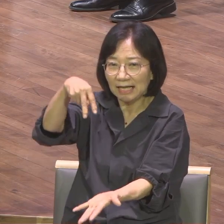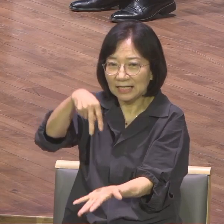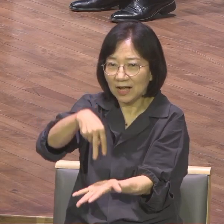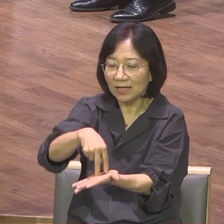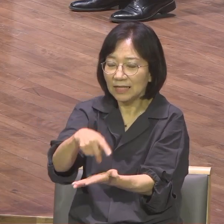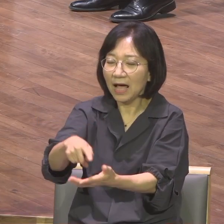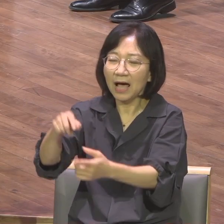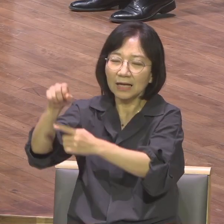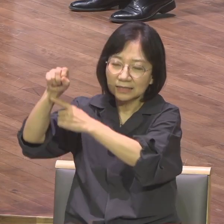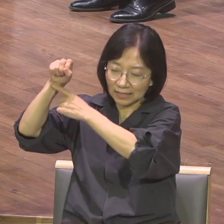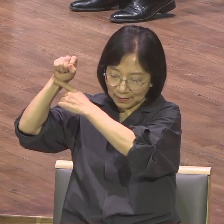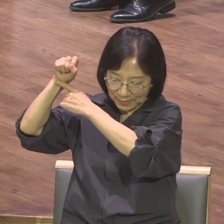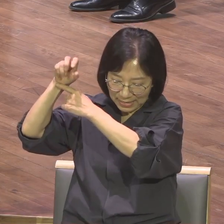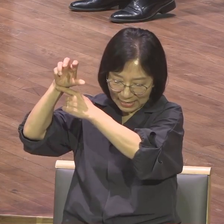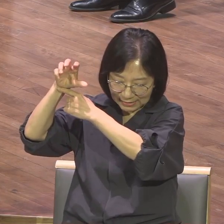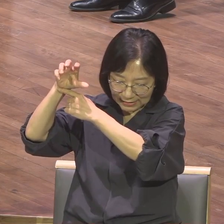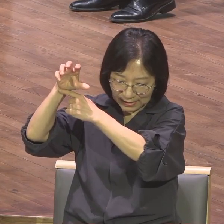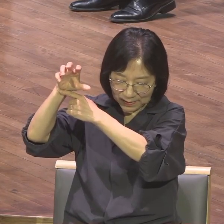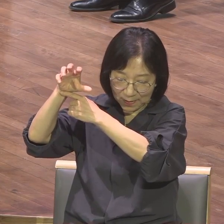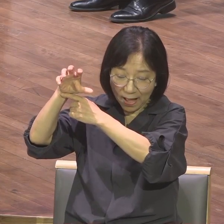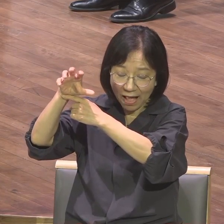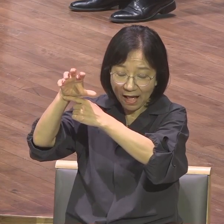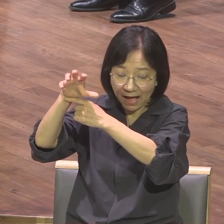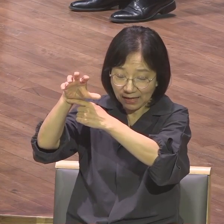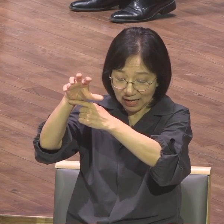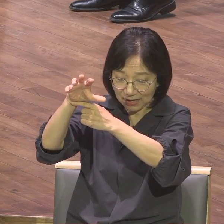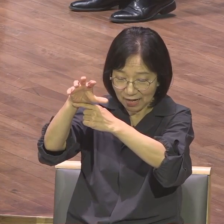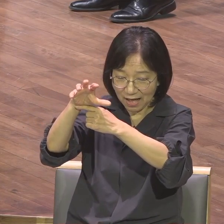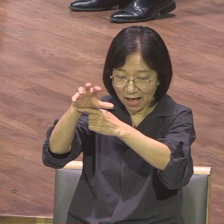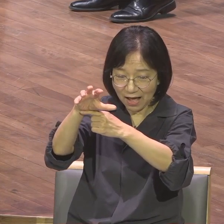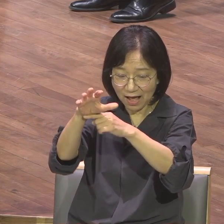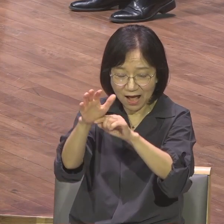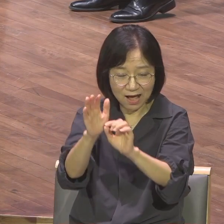일어나 그 빛을 바라라